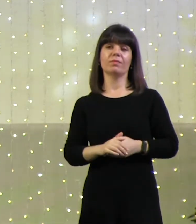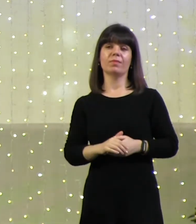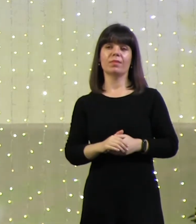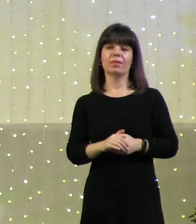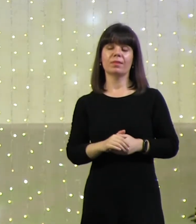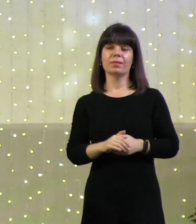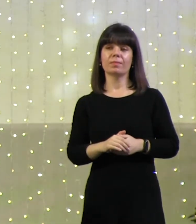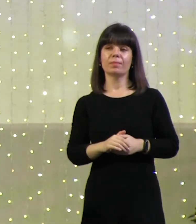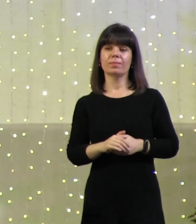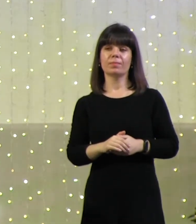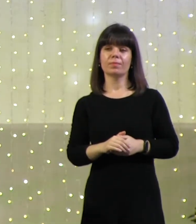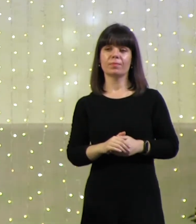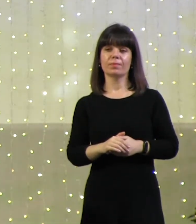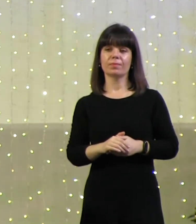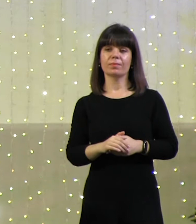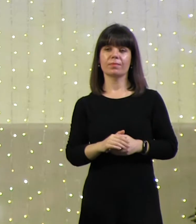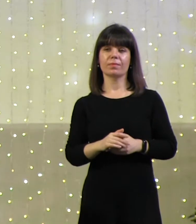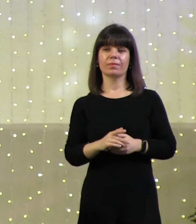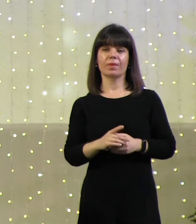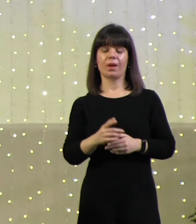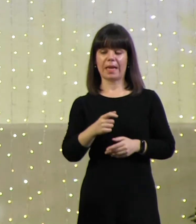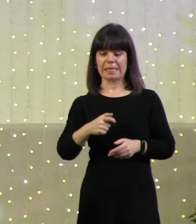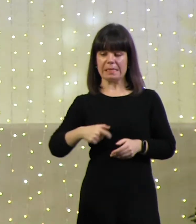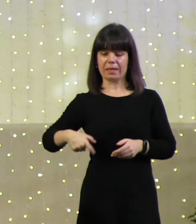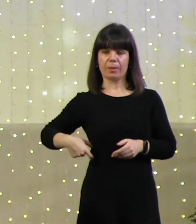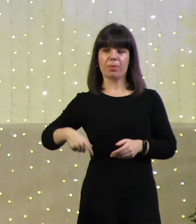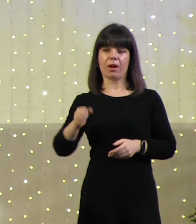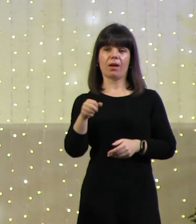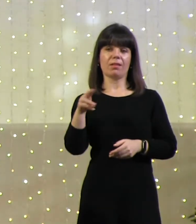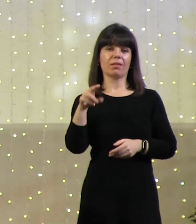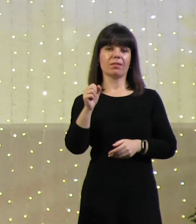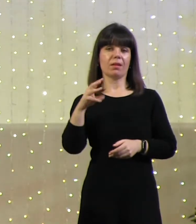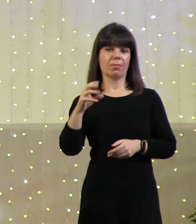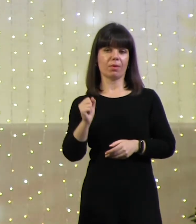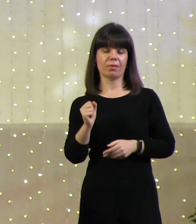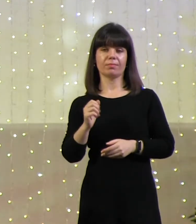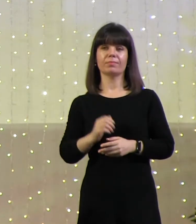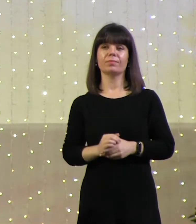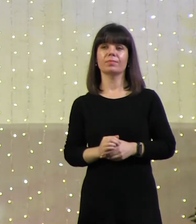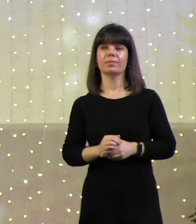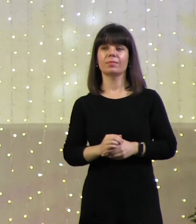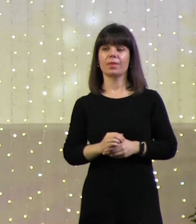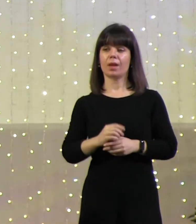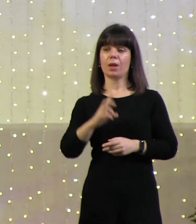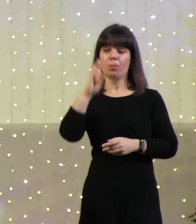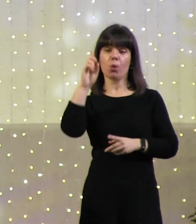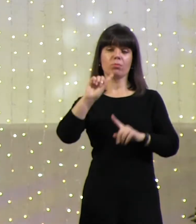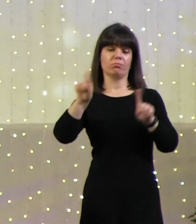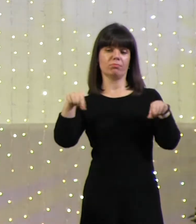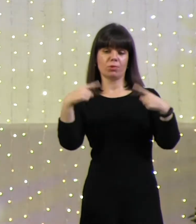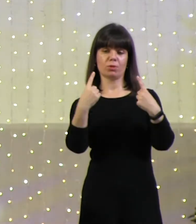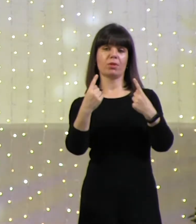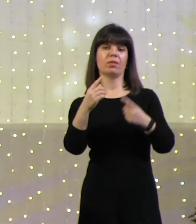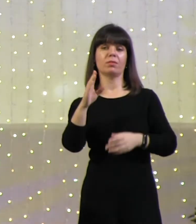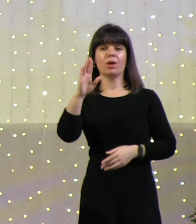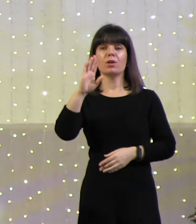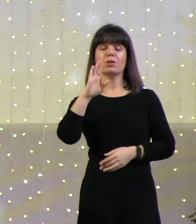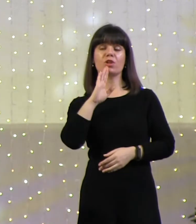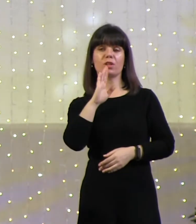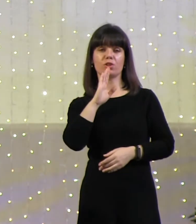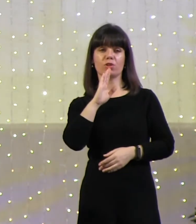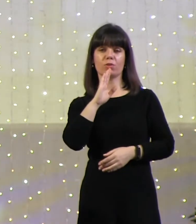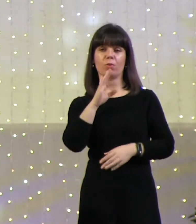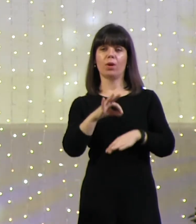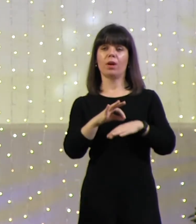зашил это все. Никаких шрамов, наверное, не было, возможно. И создает женщину. И приводит к нему